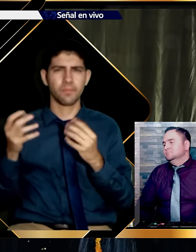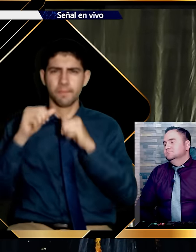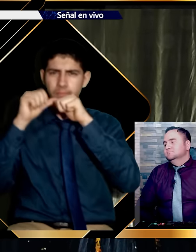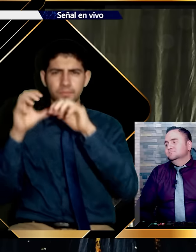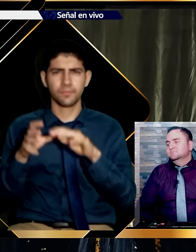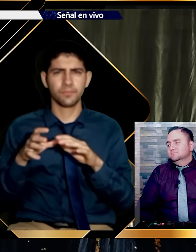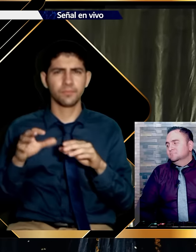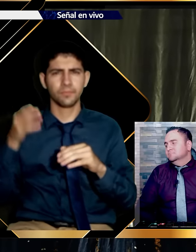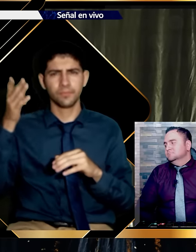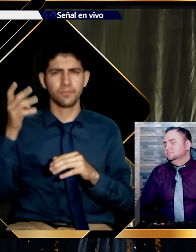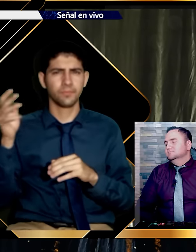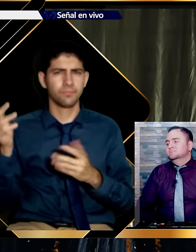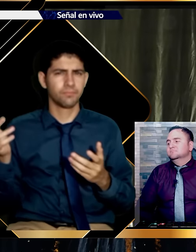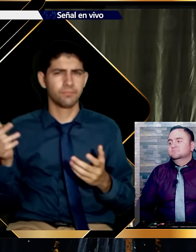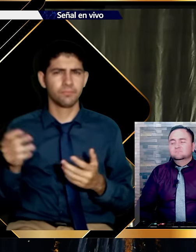bendición de Dios?